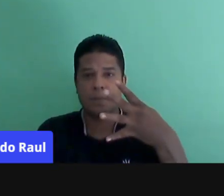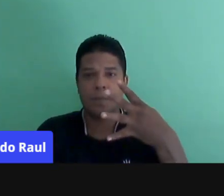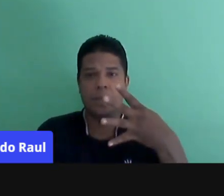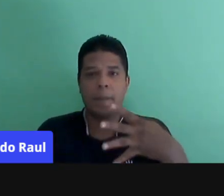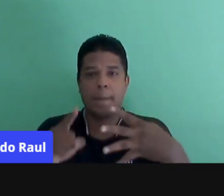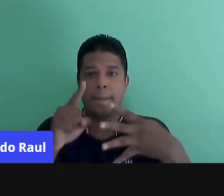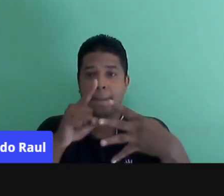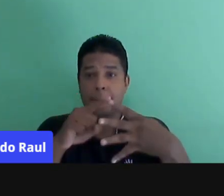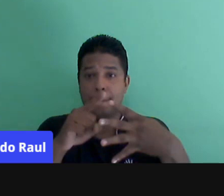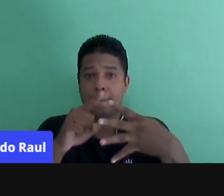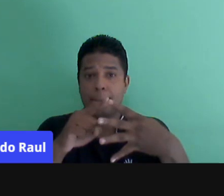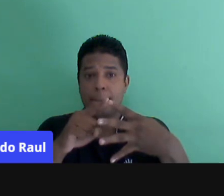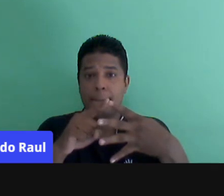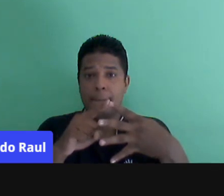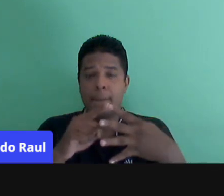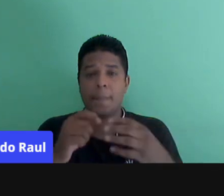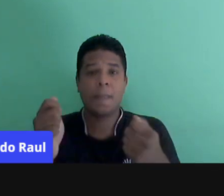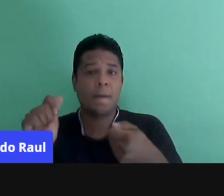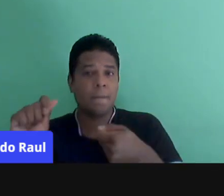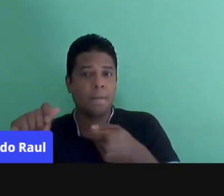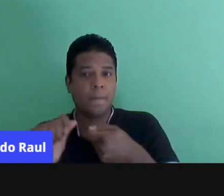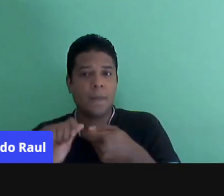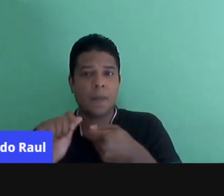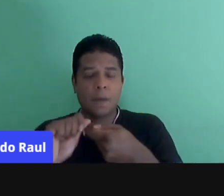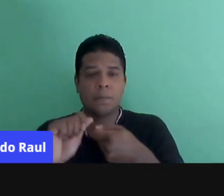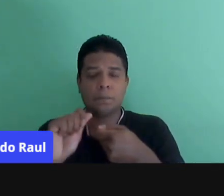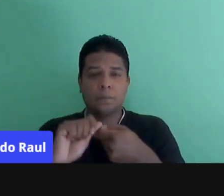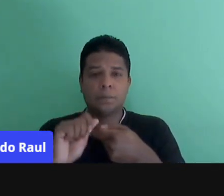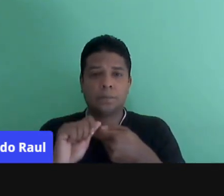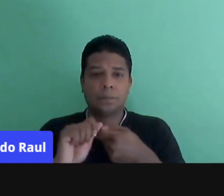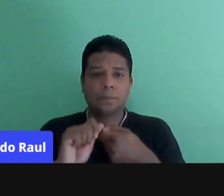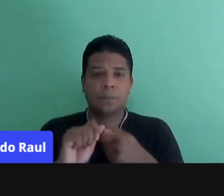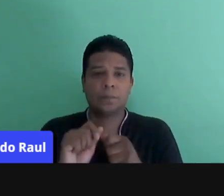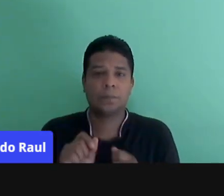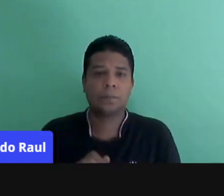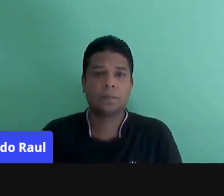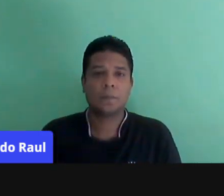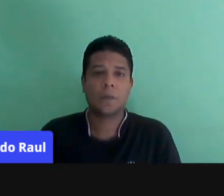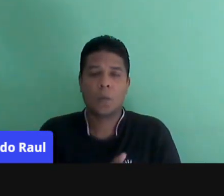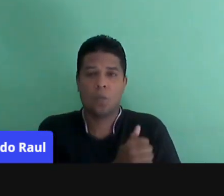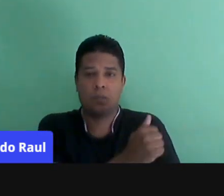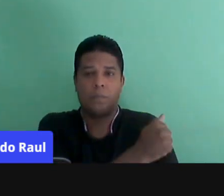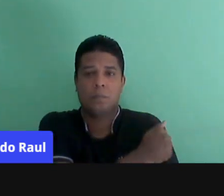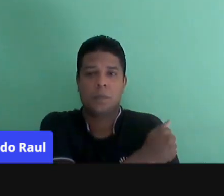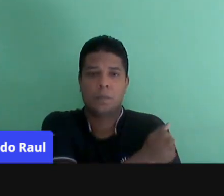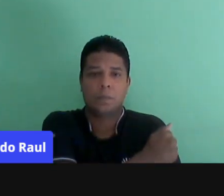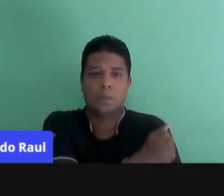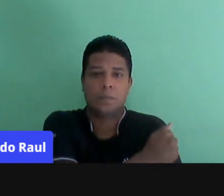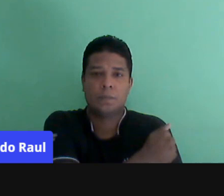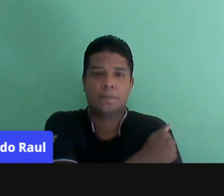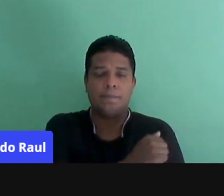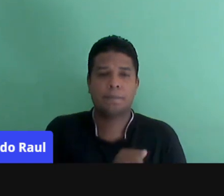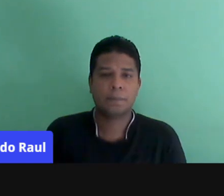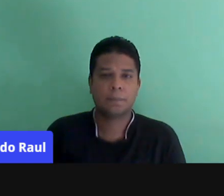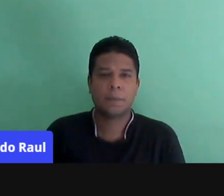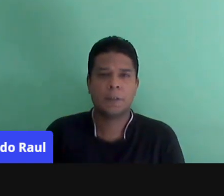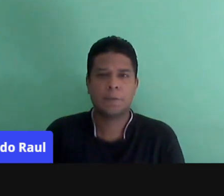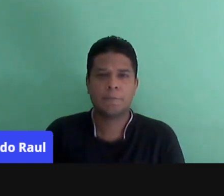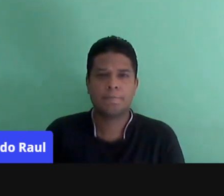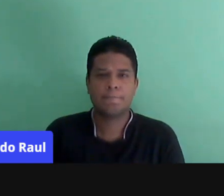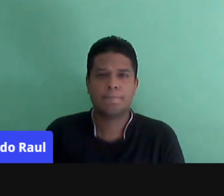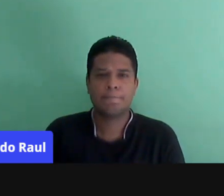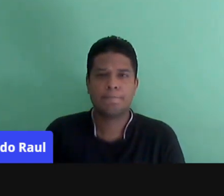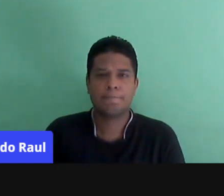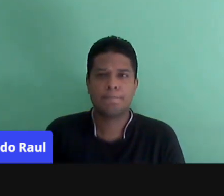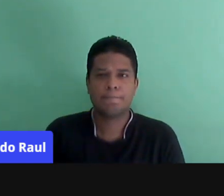fase, a fase de ação. A fase de ação seria a fase que o aluno toma conhecimento da situação